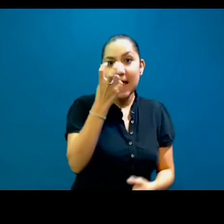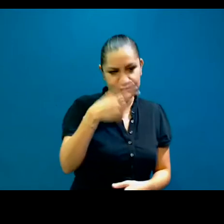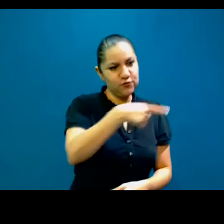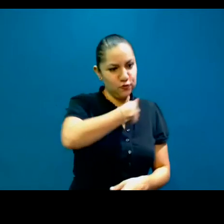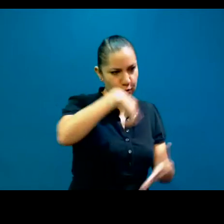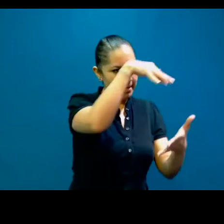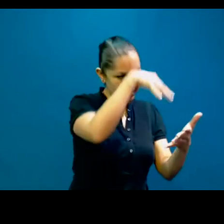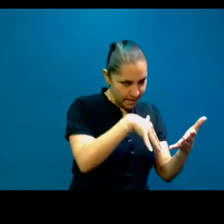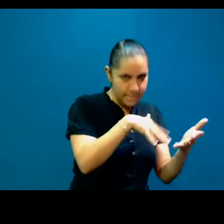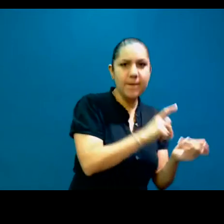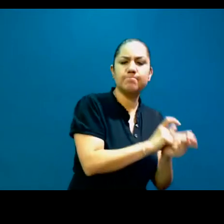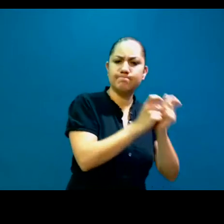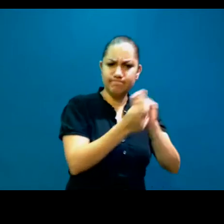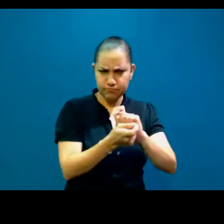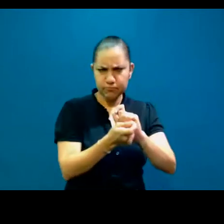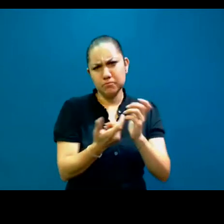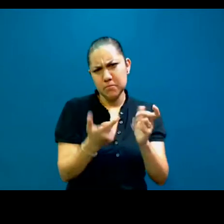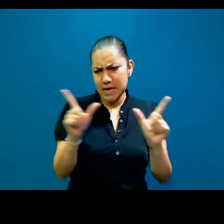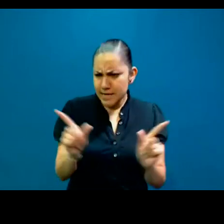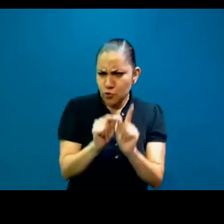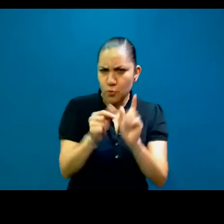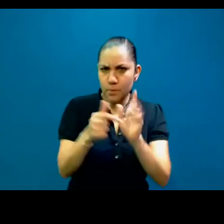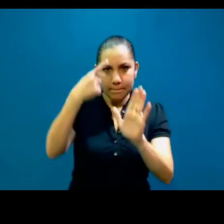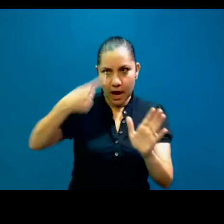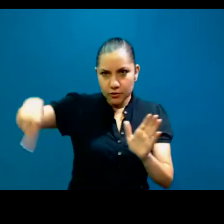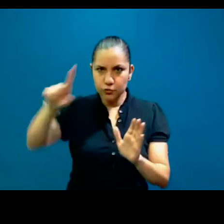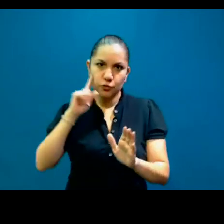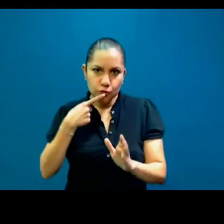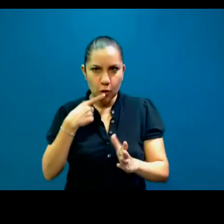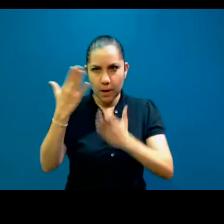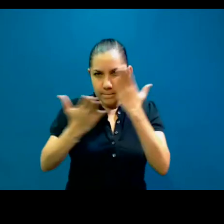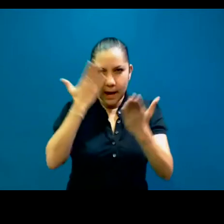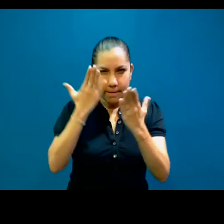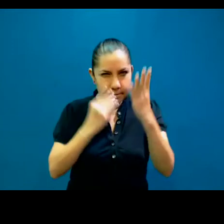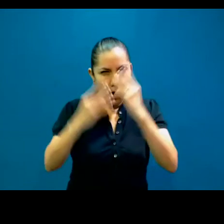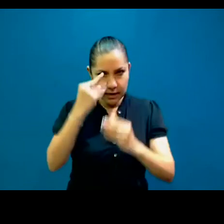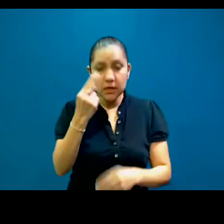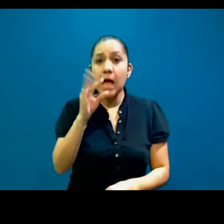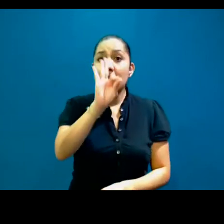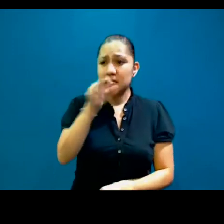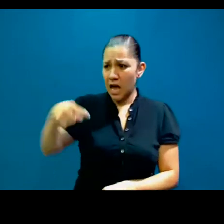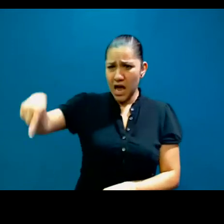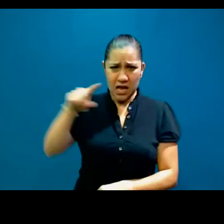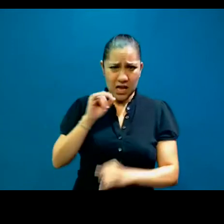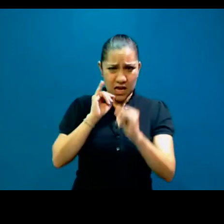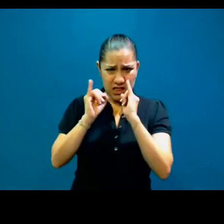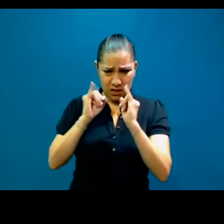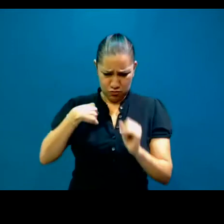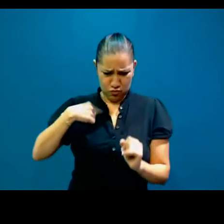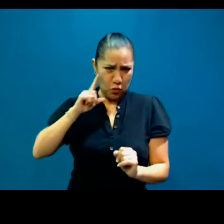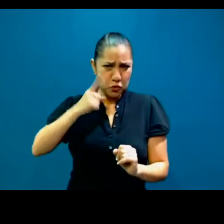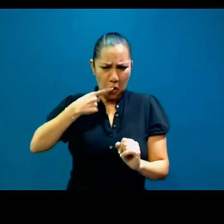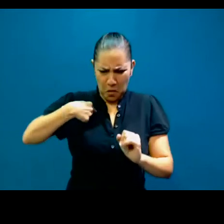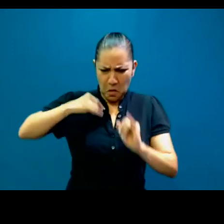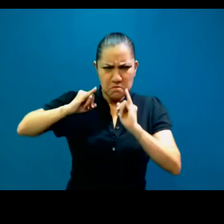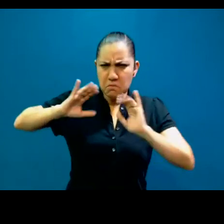las personas sordas. Creo que, independientemente, si las personas sordas son intérpretes, fungen como intérpretes o no, el que tenga noción de qué